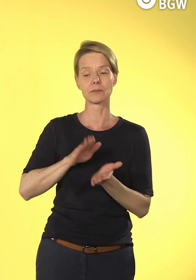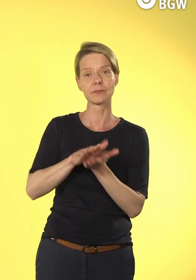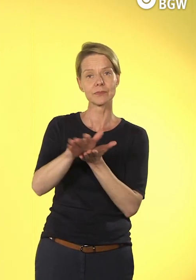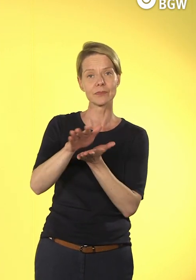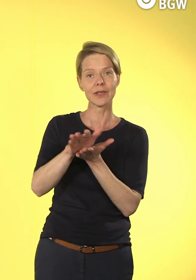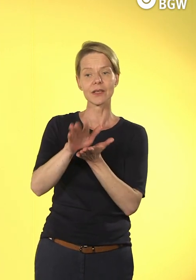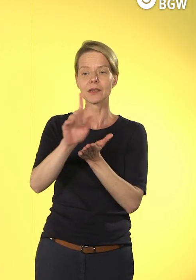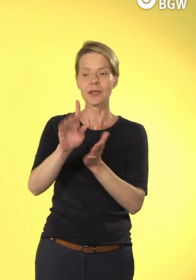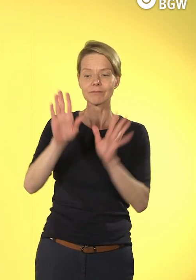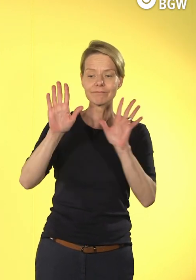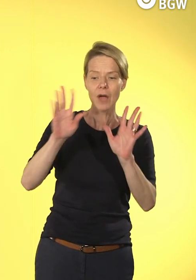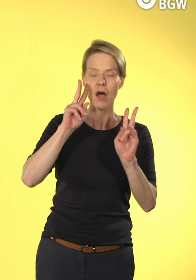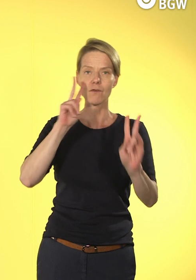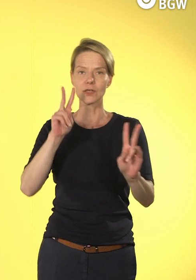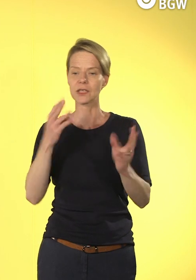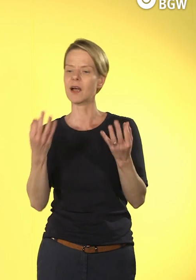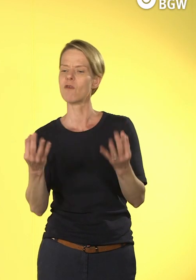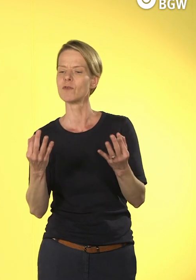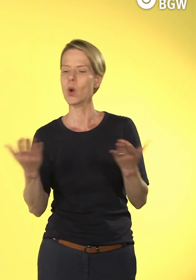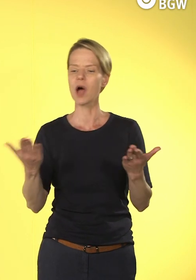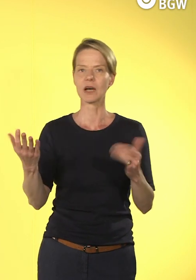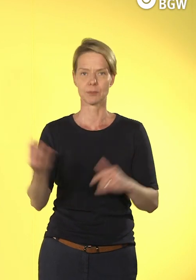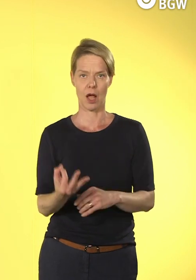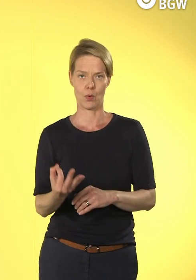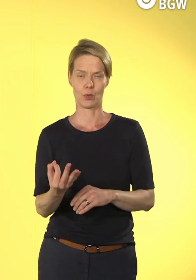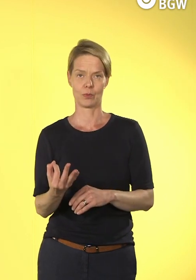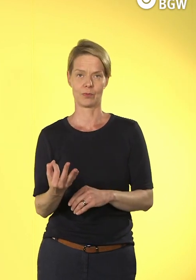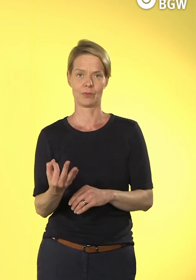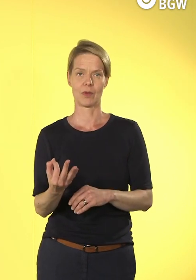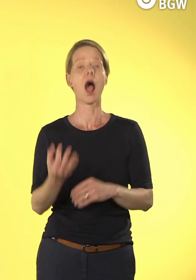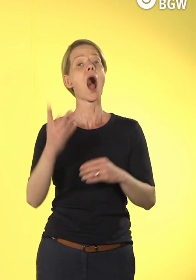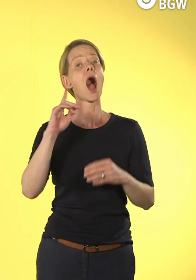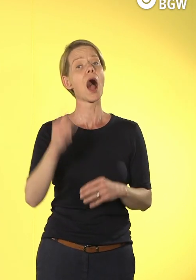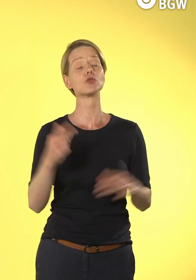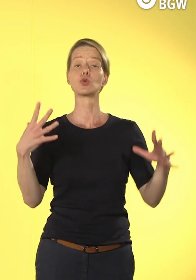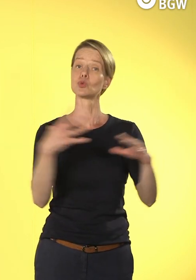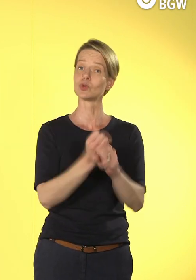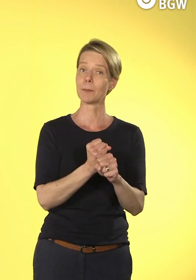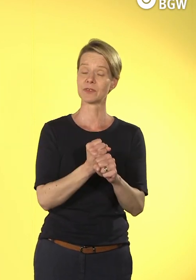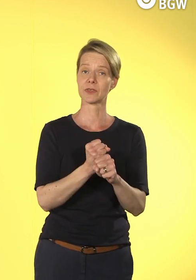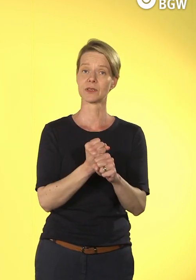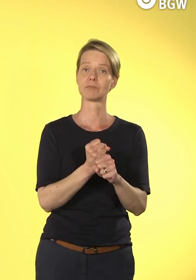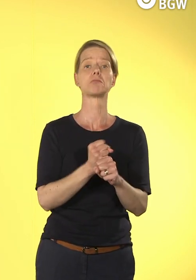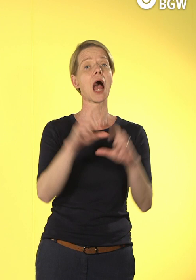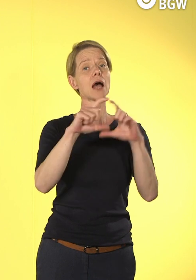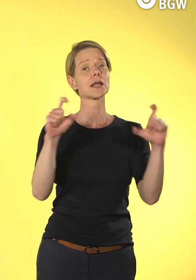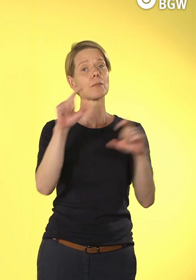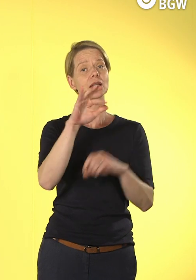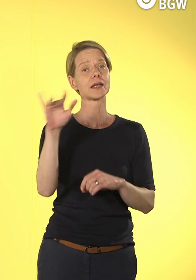Schrotflinte das Thema bearbeiten können. Also es gibt verschiedene Sichtweisen auf Digitalisierung. Hier sind vier genannt mit